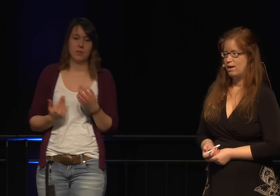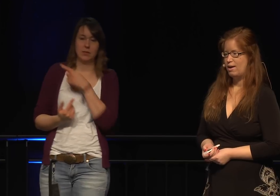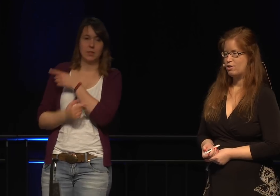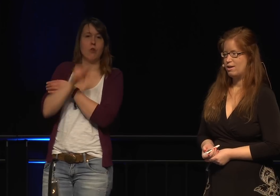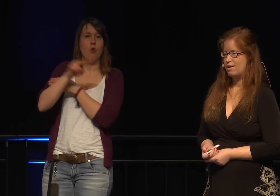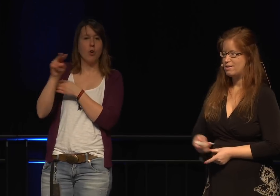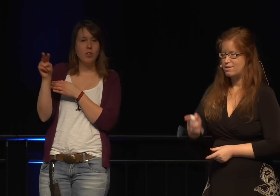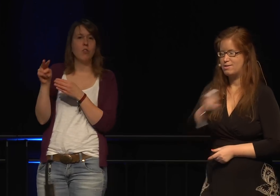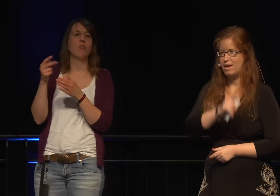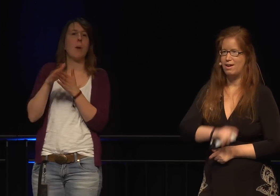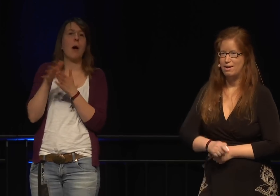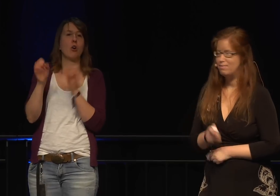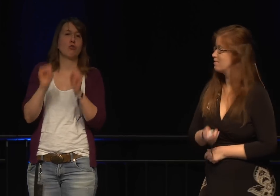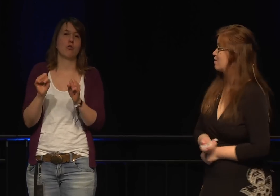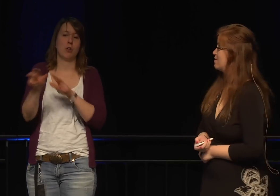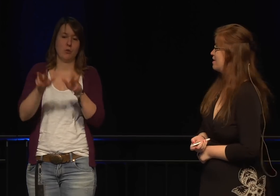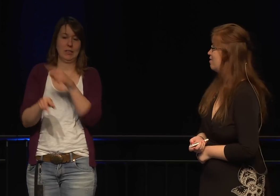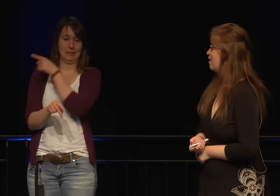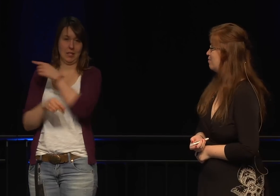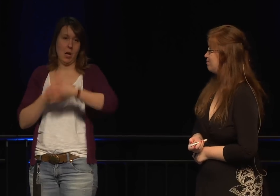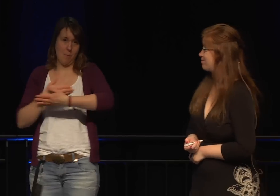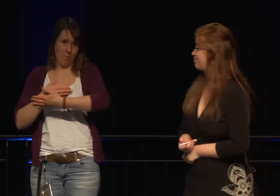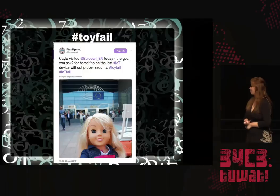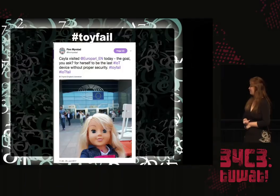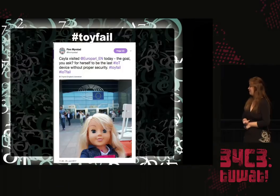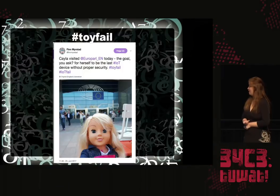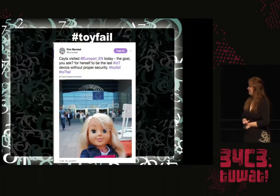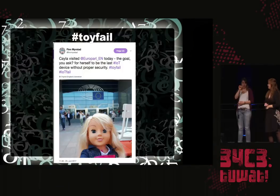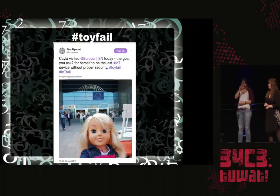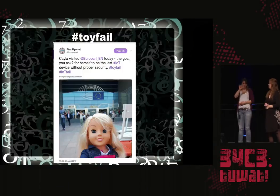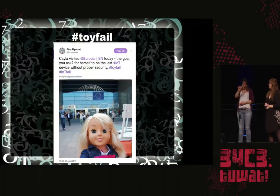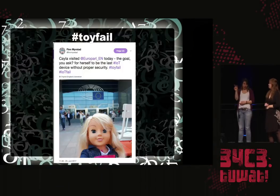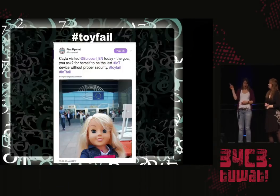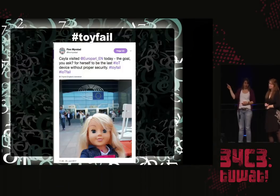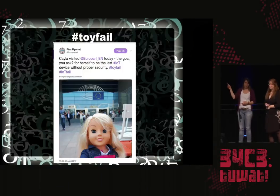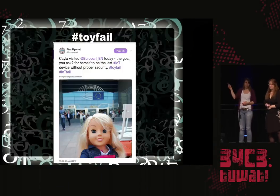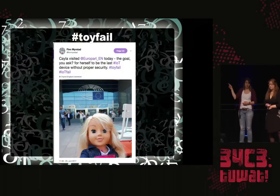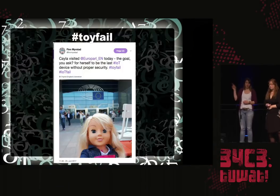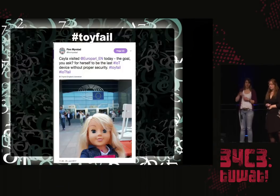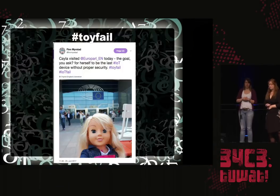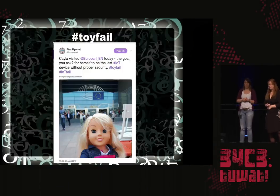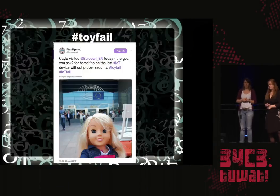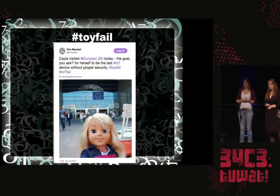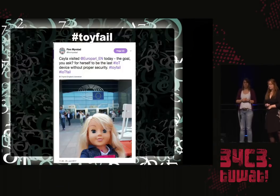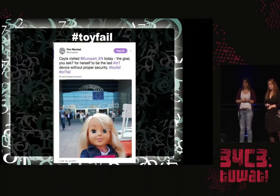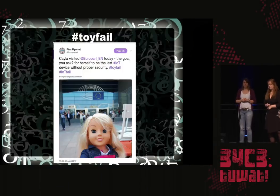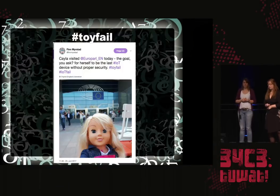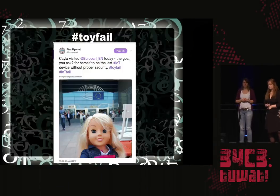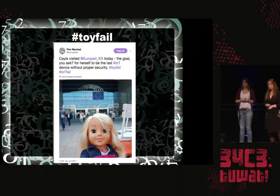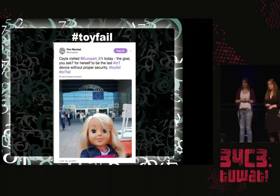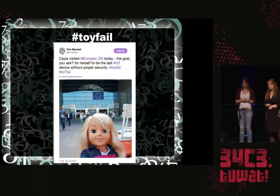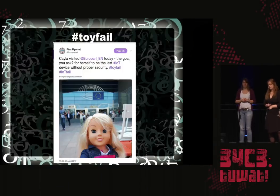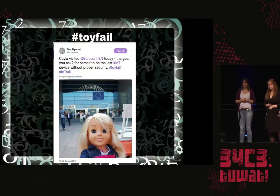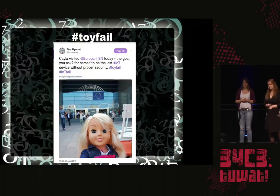Das ist eine norwegische Organisation, die Kayla